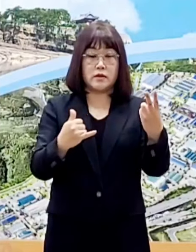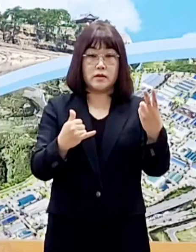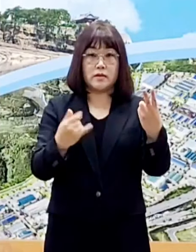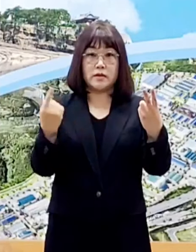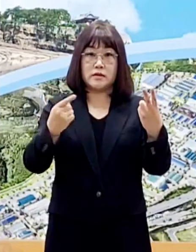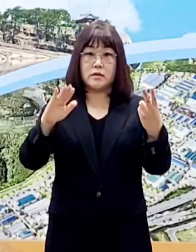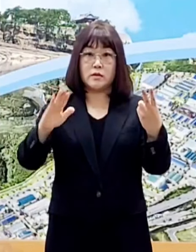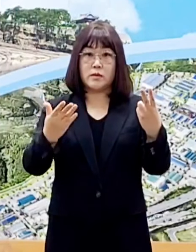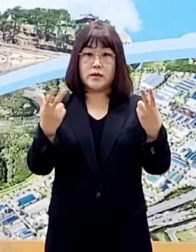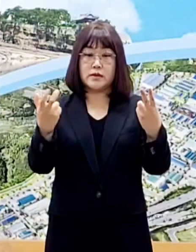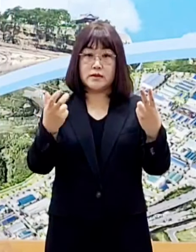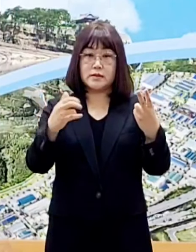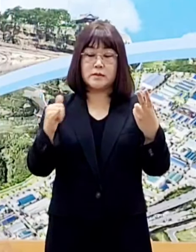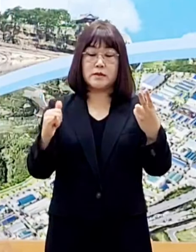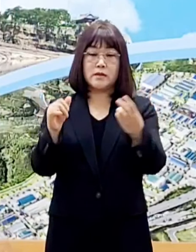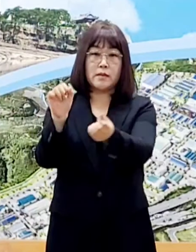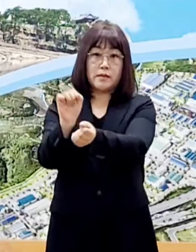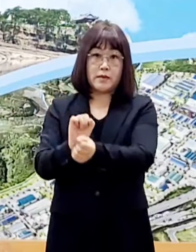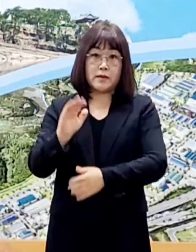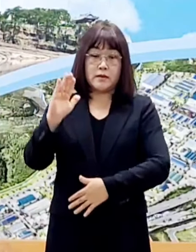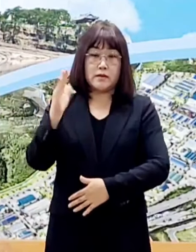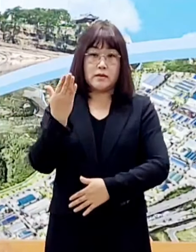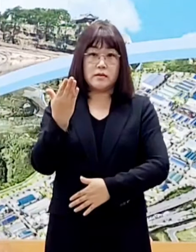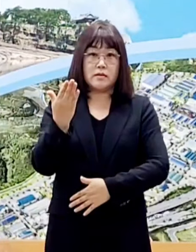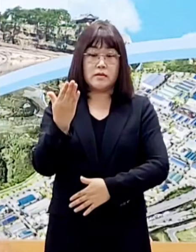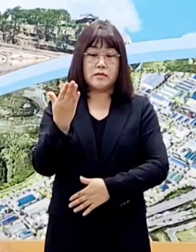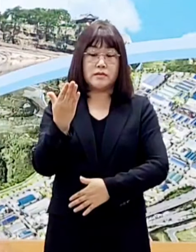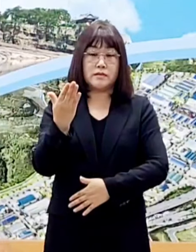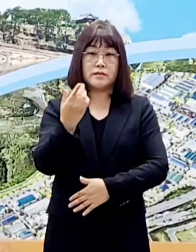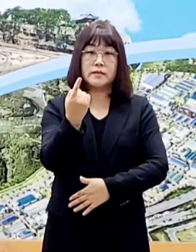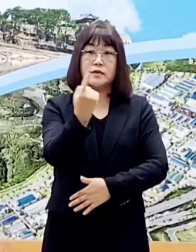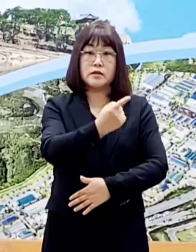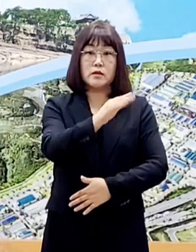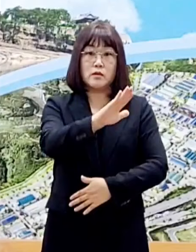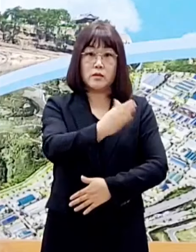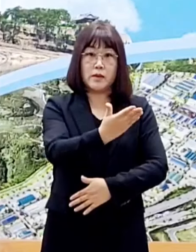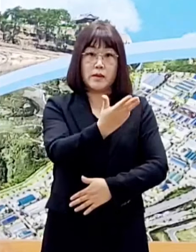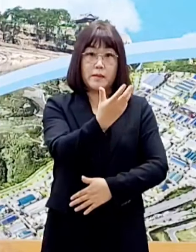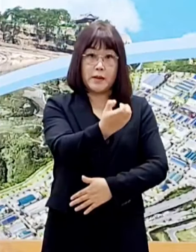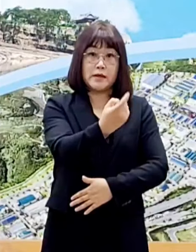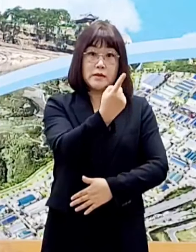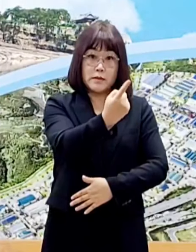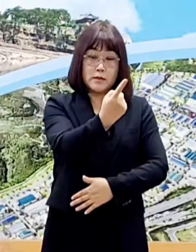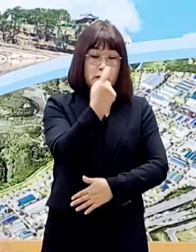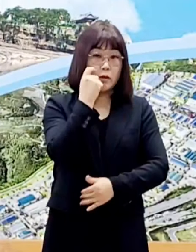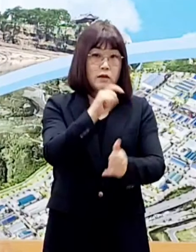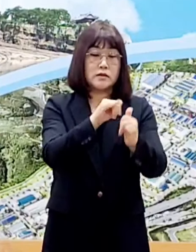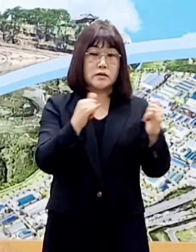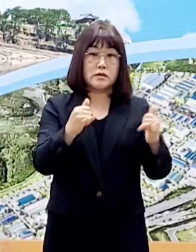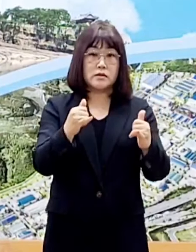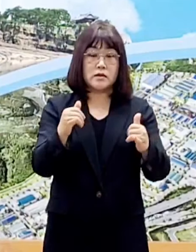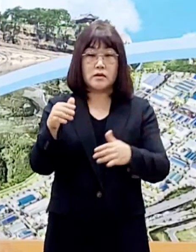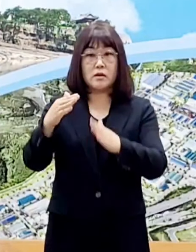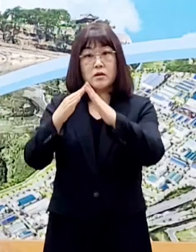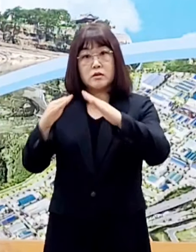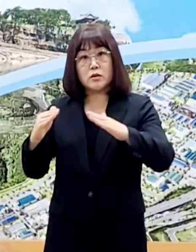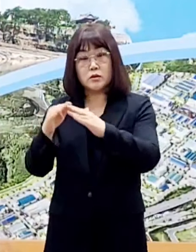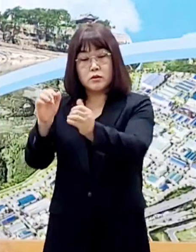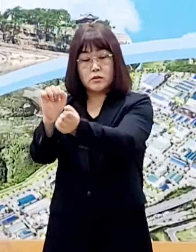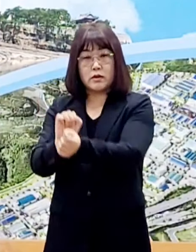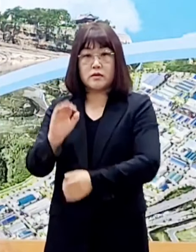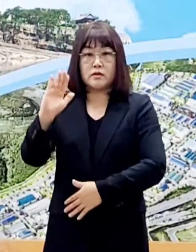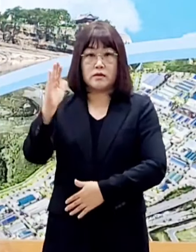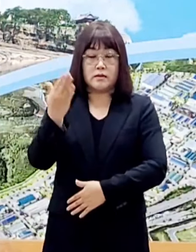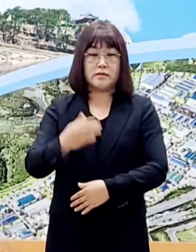1970번의 접촉자이고 진주 1981번 확진자는 전주 확진자의